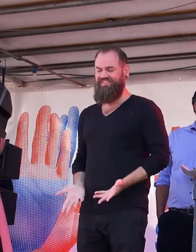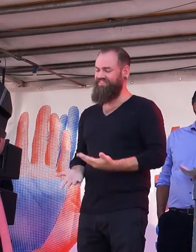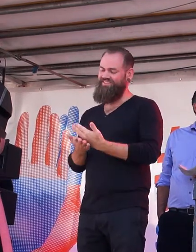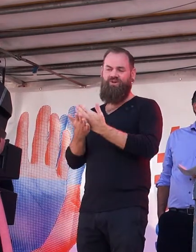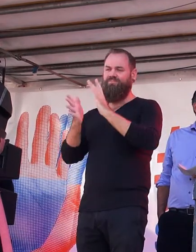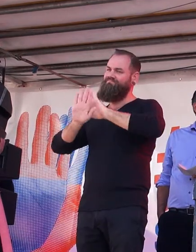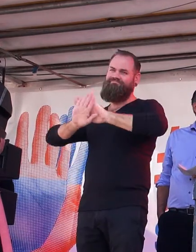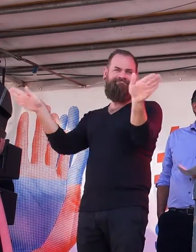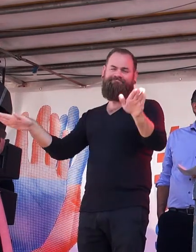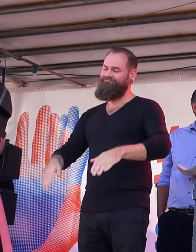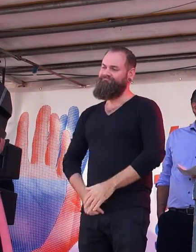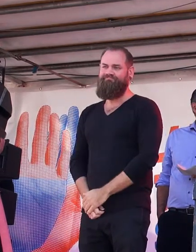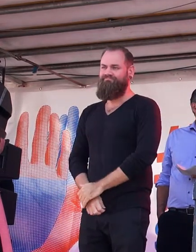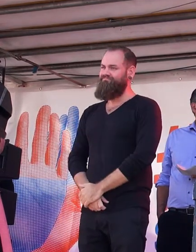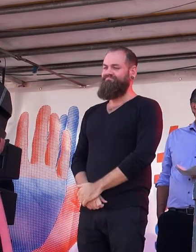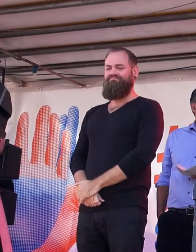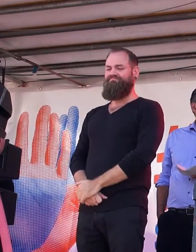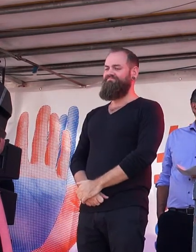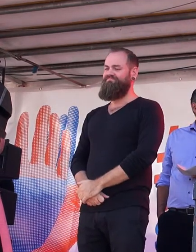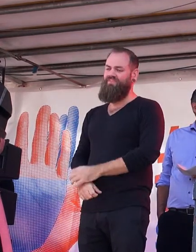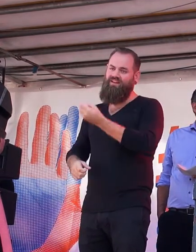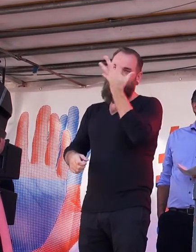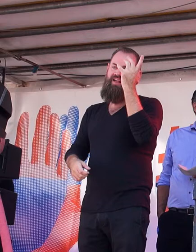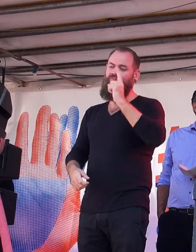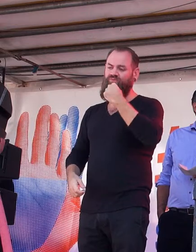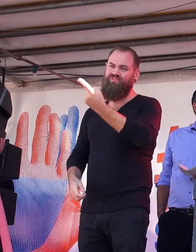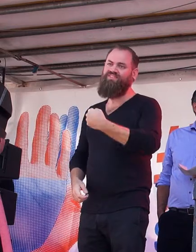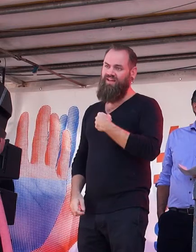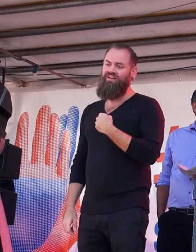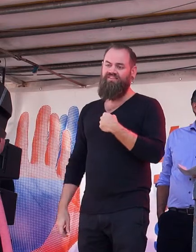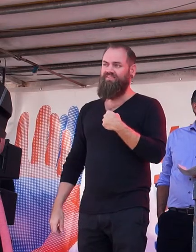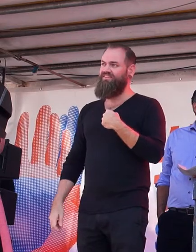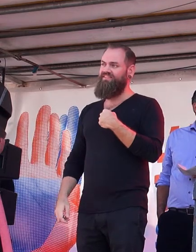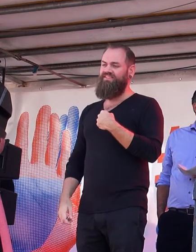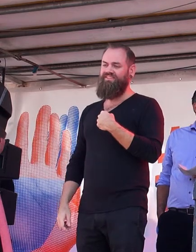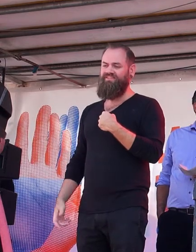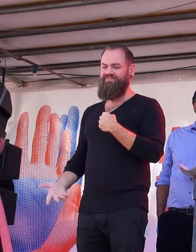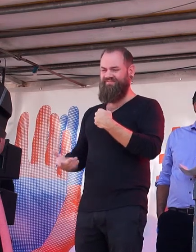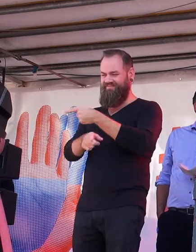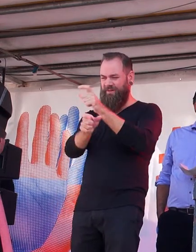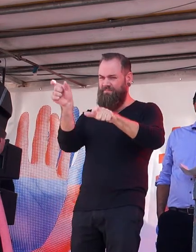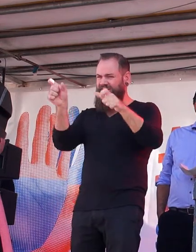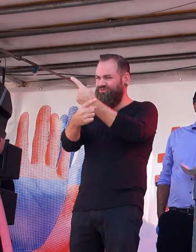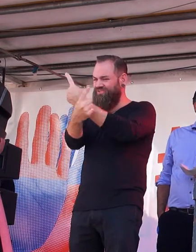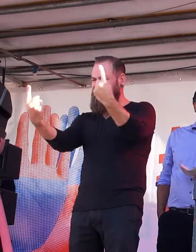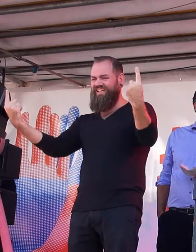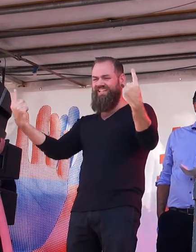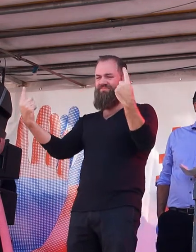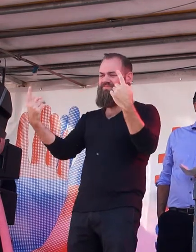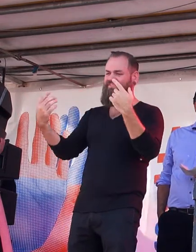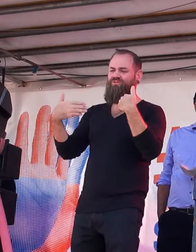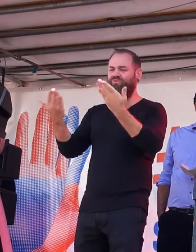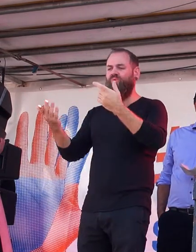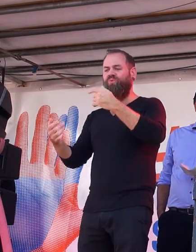Ich sage es hier ganz deutlich, die Menschen, die aus Not, aus Angst vor dem Tod und auf der Suche nach